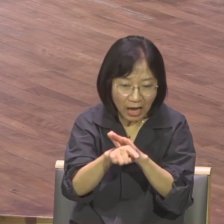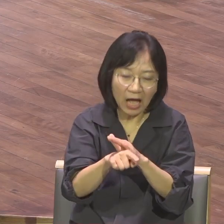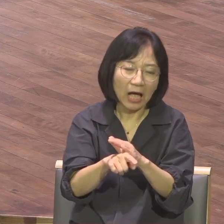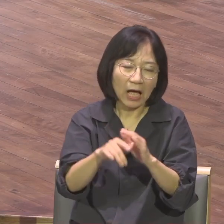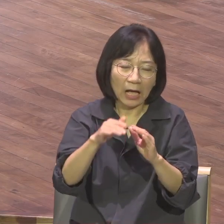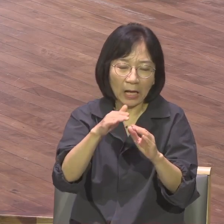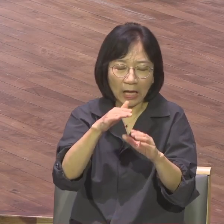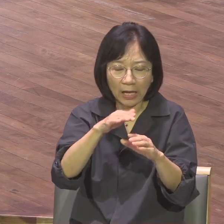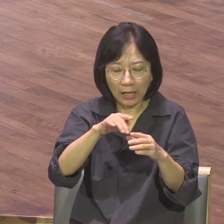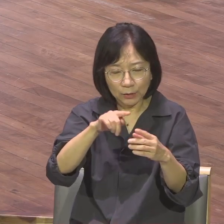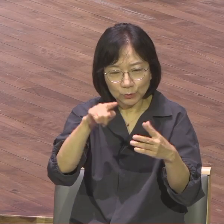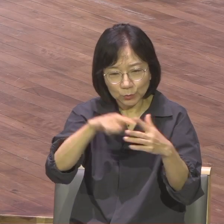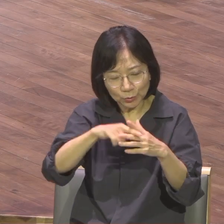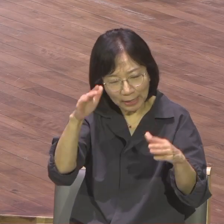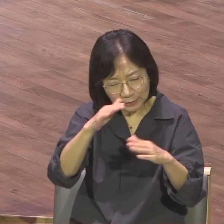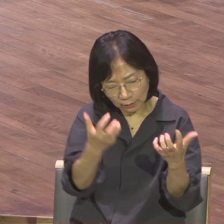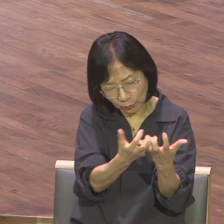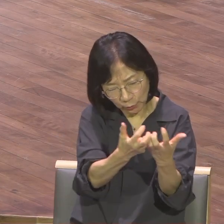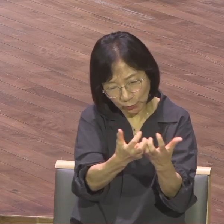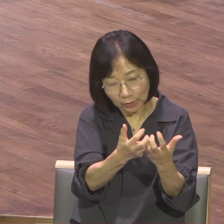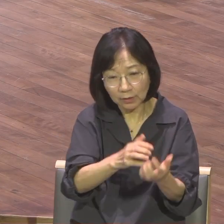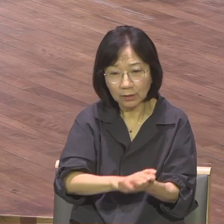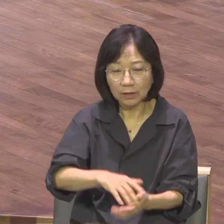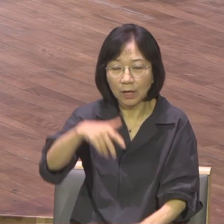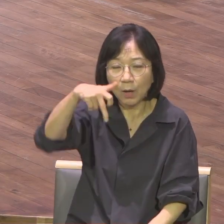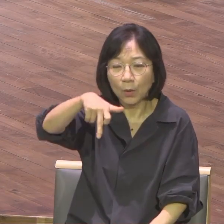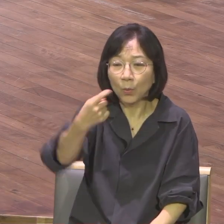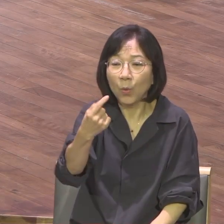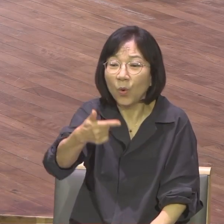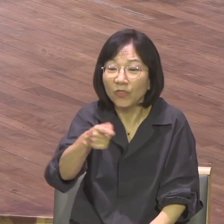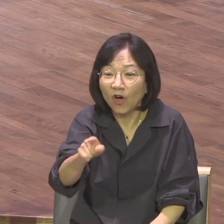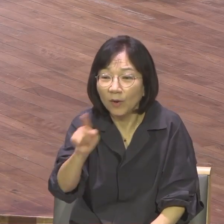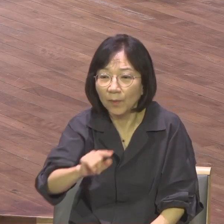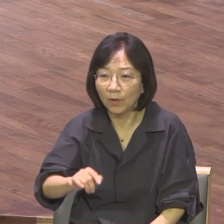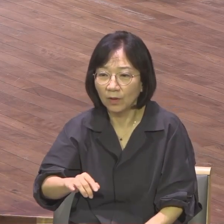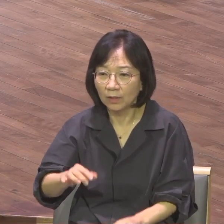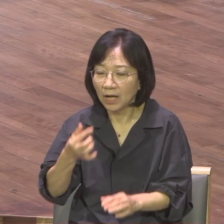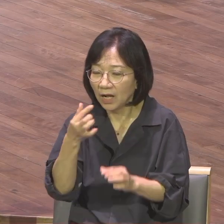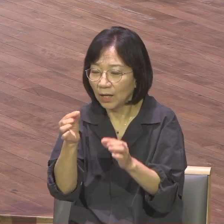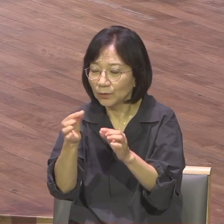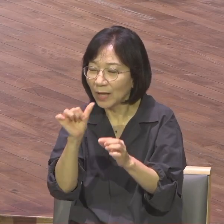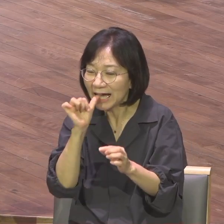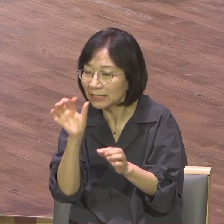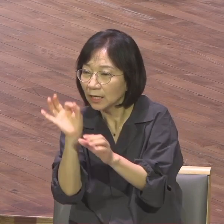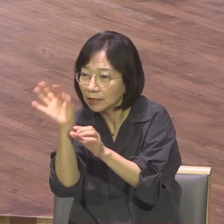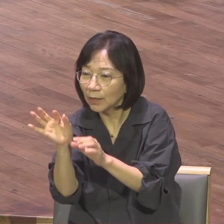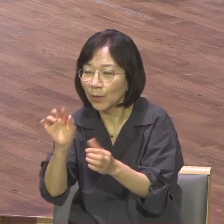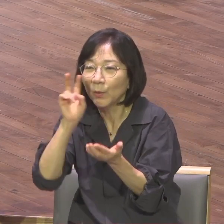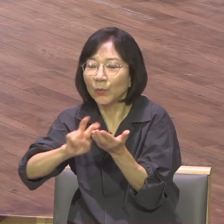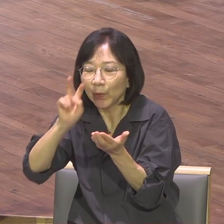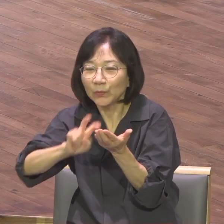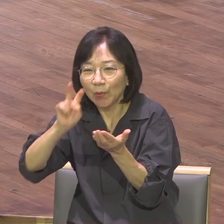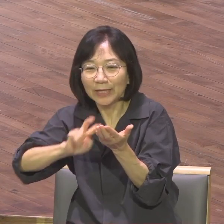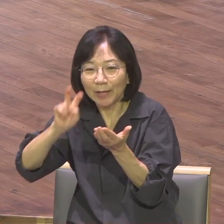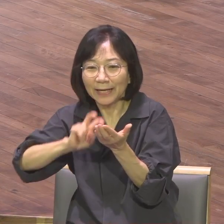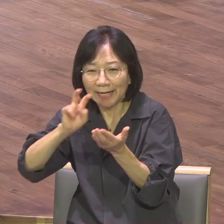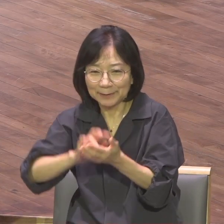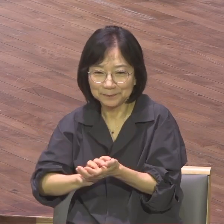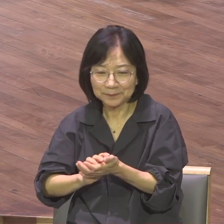코너는 뭡니까 코너 코인 노래방 가서 한두 시간 노래 부르고 놀고 그 끝나고 나면 목마르니까 어디 간다고요? 커반